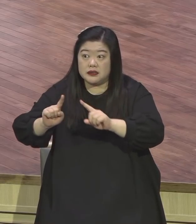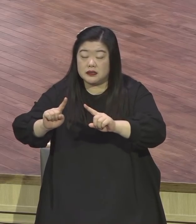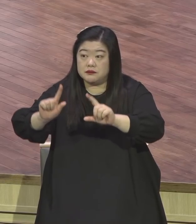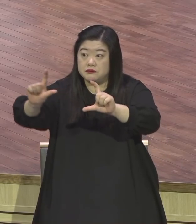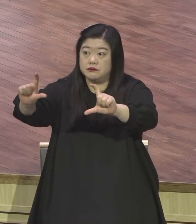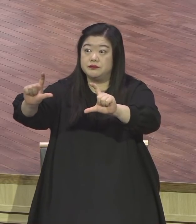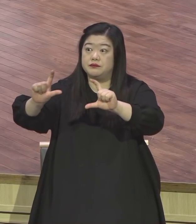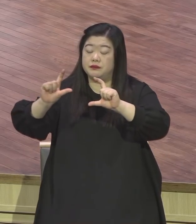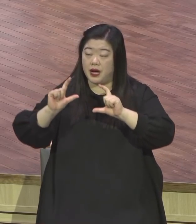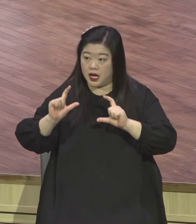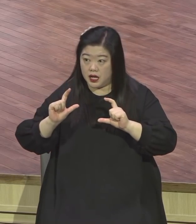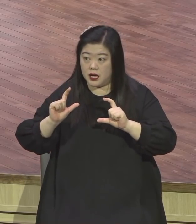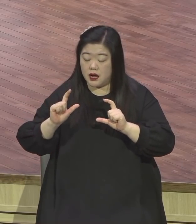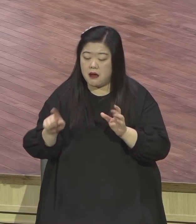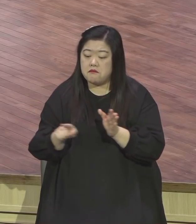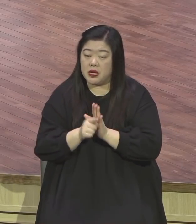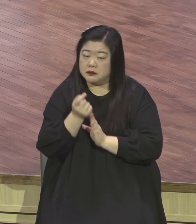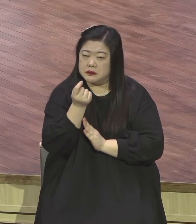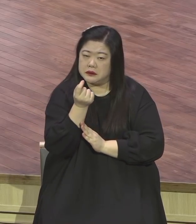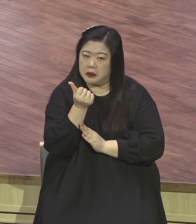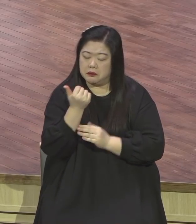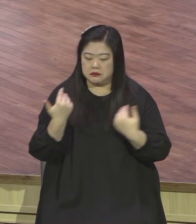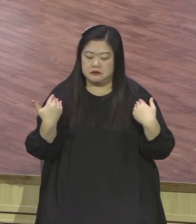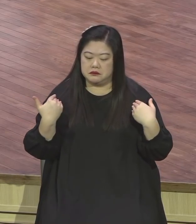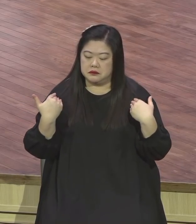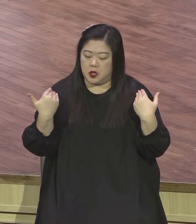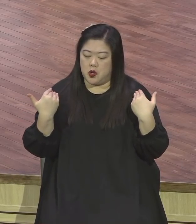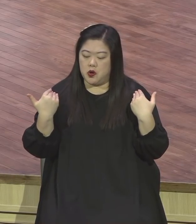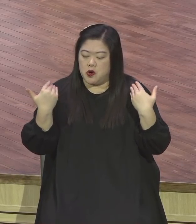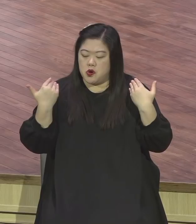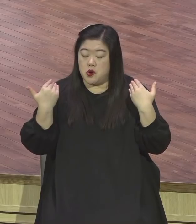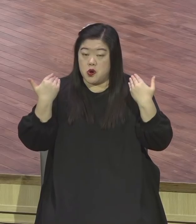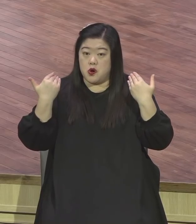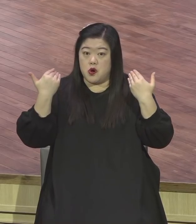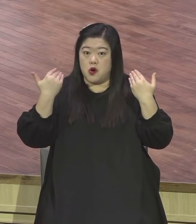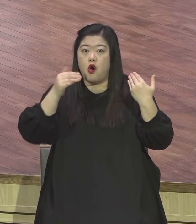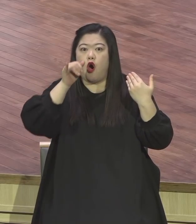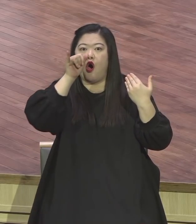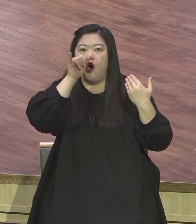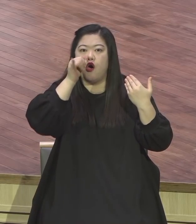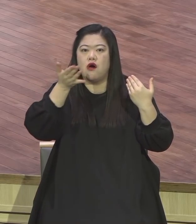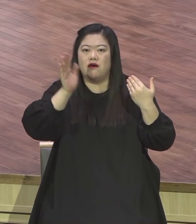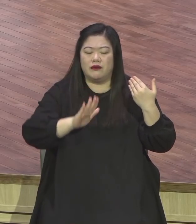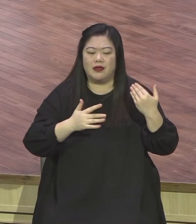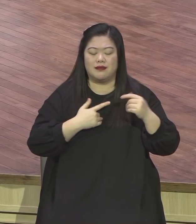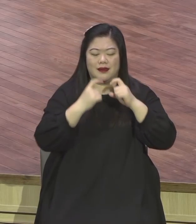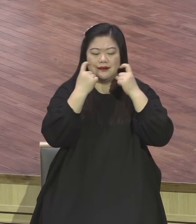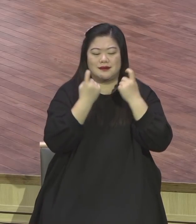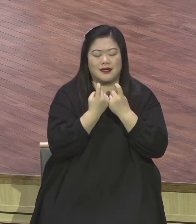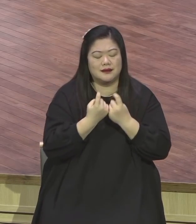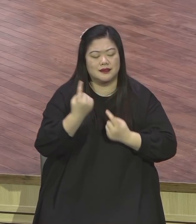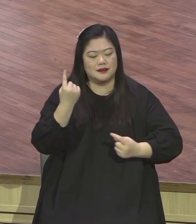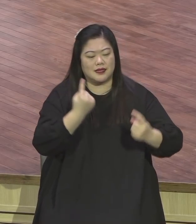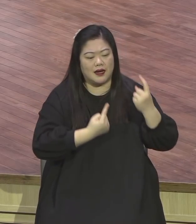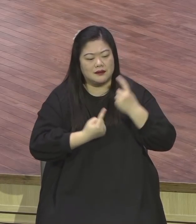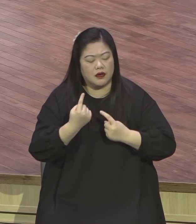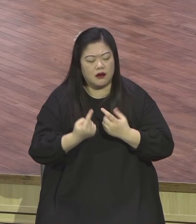듣고 자라게 하는데 가시의 기운 때문에 가시가 확 찌르기 때문에 지속적으로 자라지